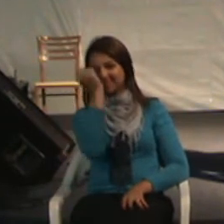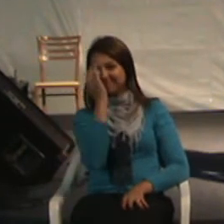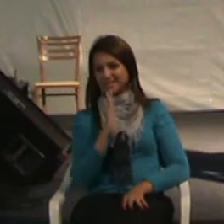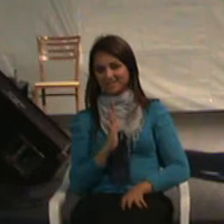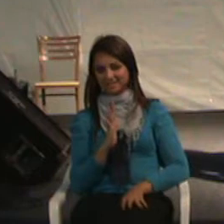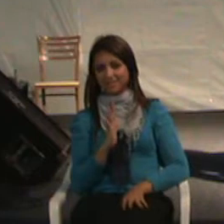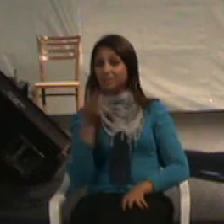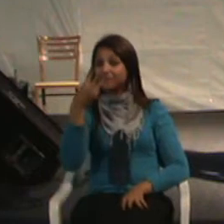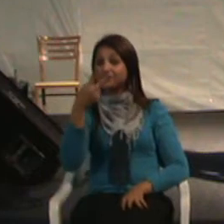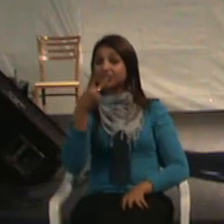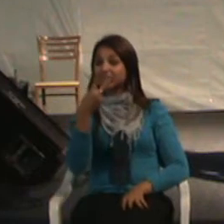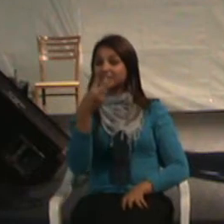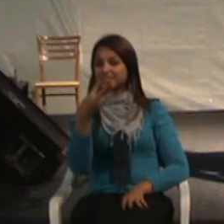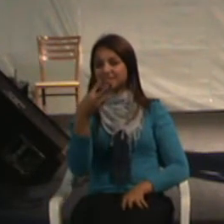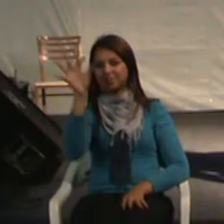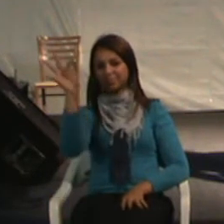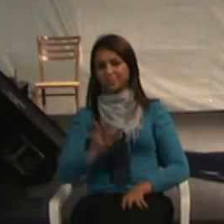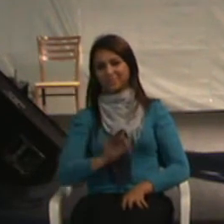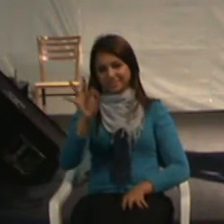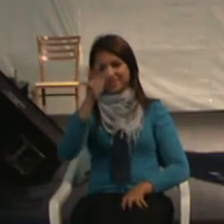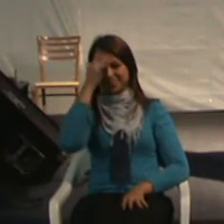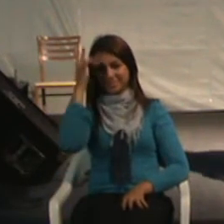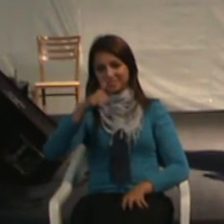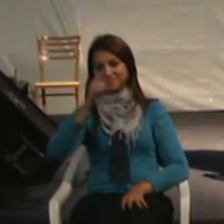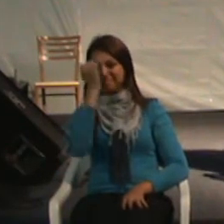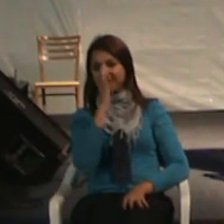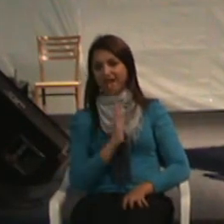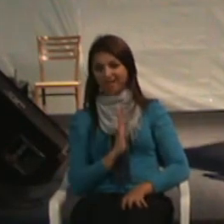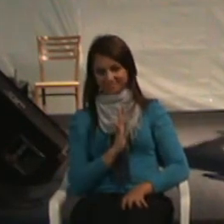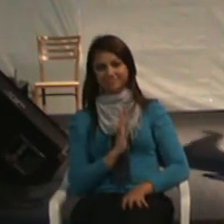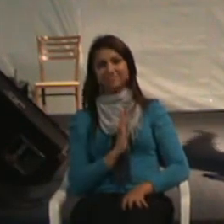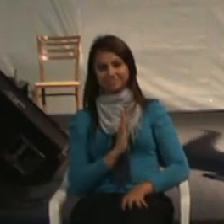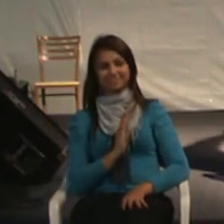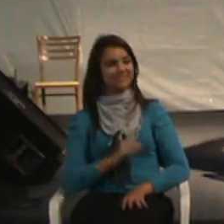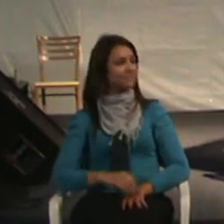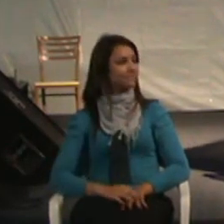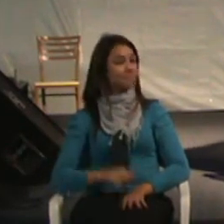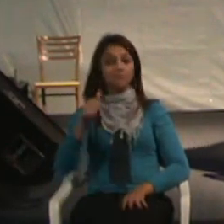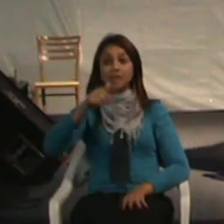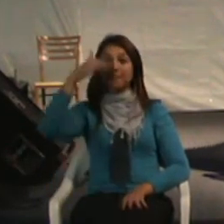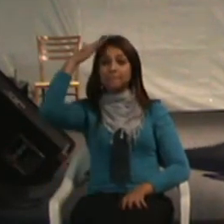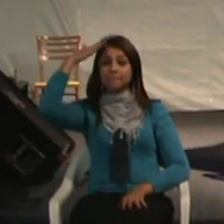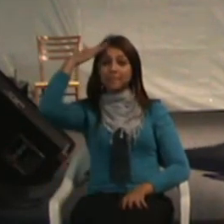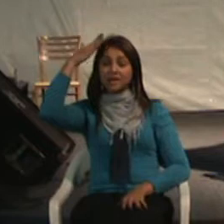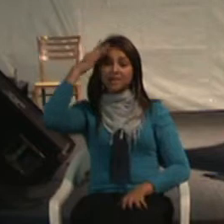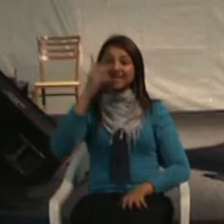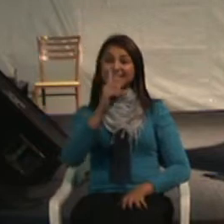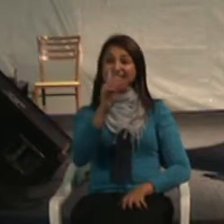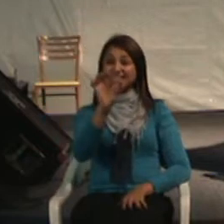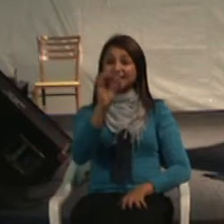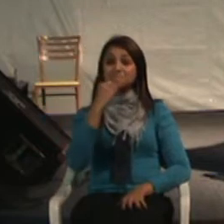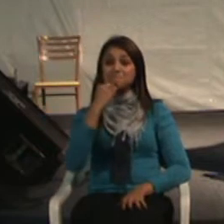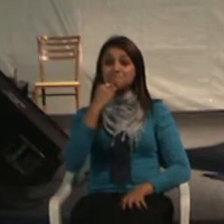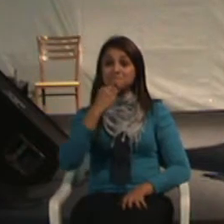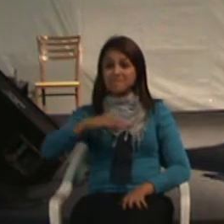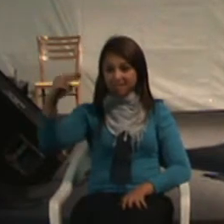23% da população brasileira. Olha aqui, Paraná. 10 milhões,